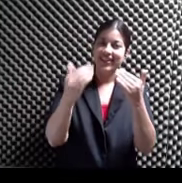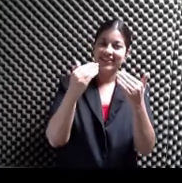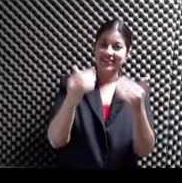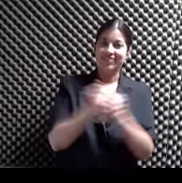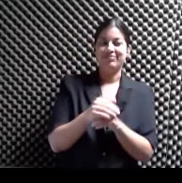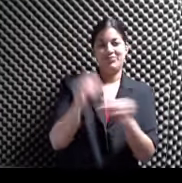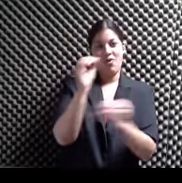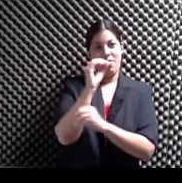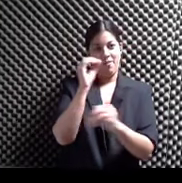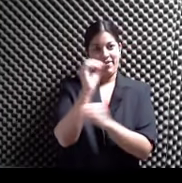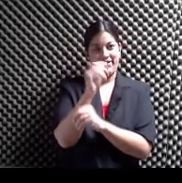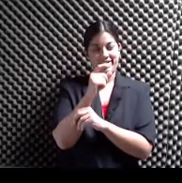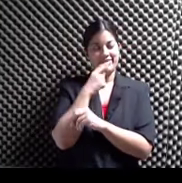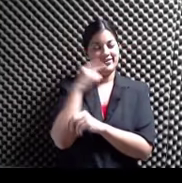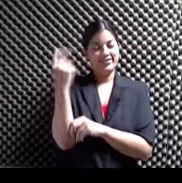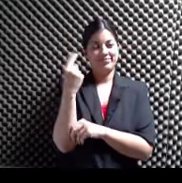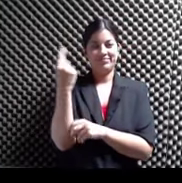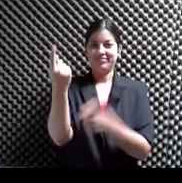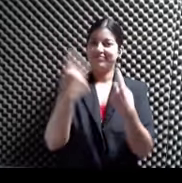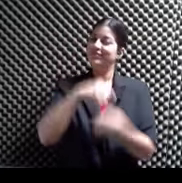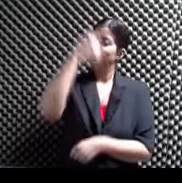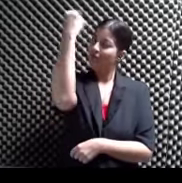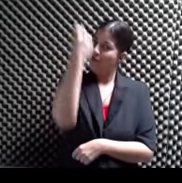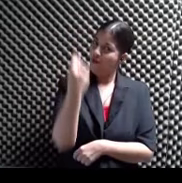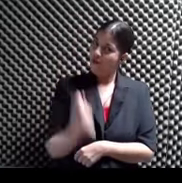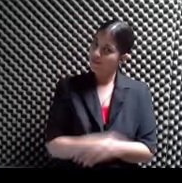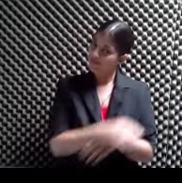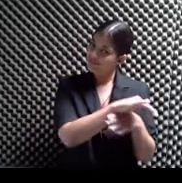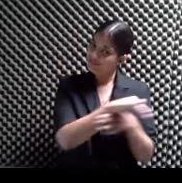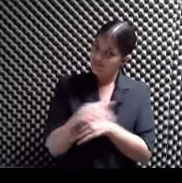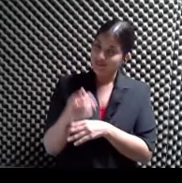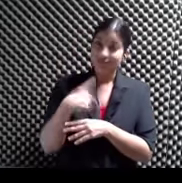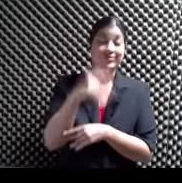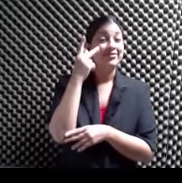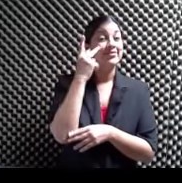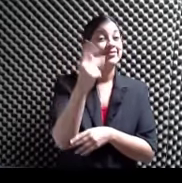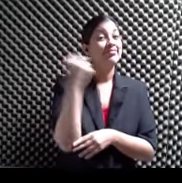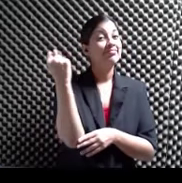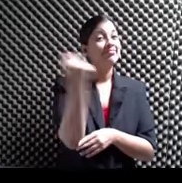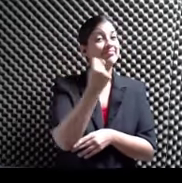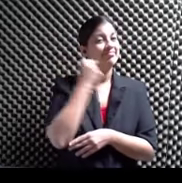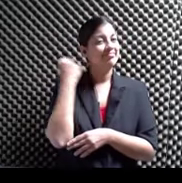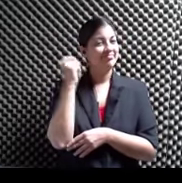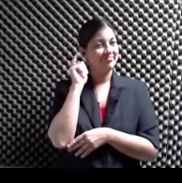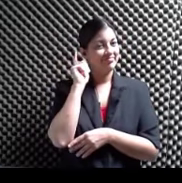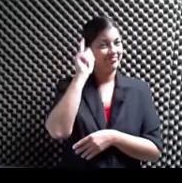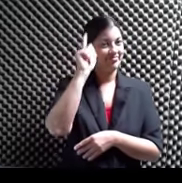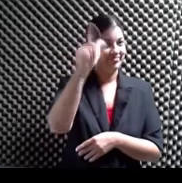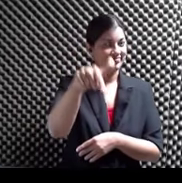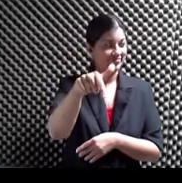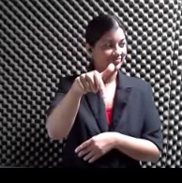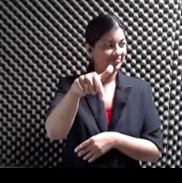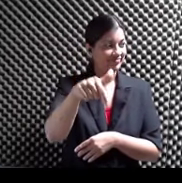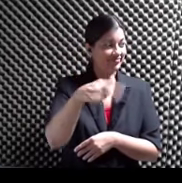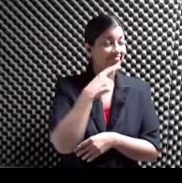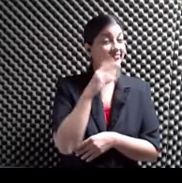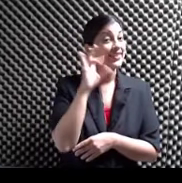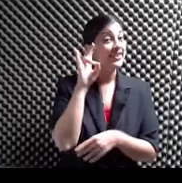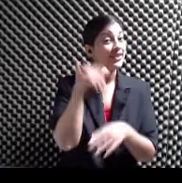Omaira Cabilla Que está con nosotros Todos los martes Por la noche Y nosotros nos vemos El próximo martes A las 7 de la noche